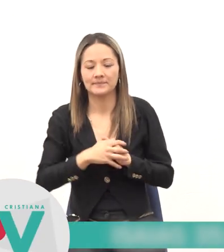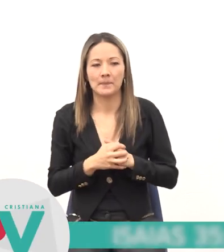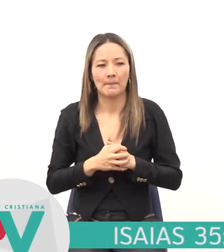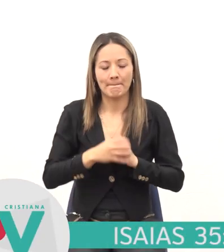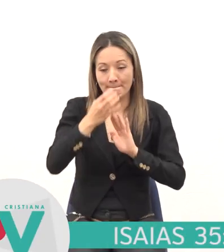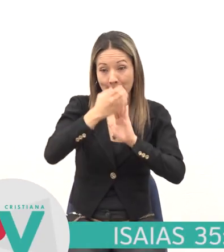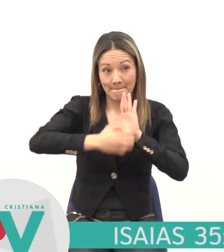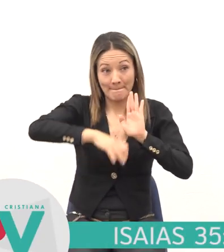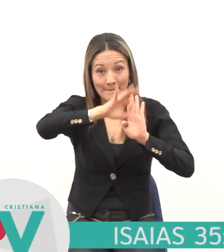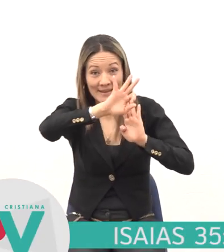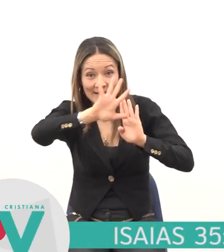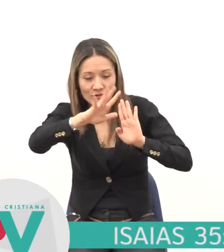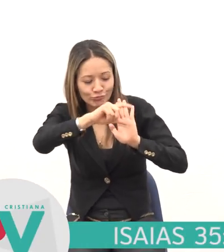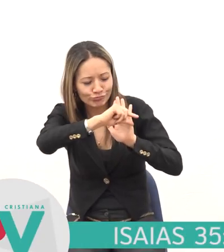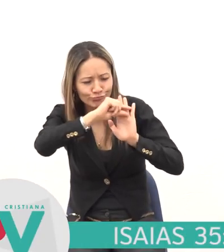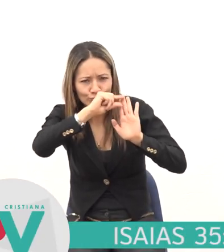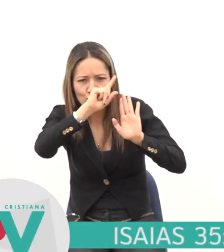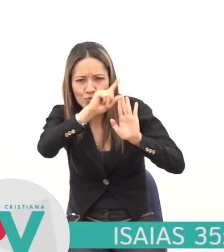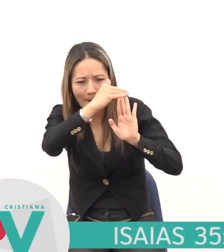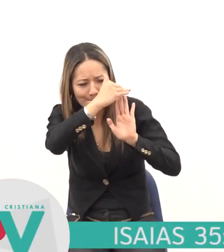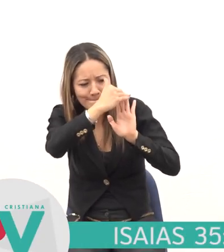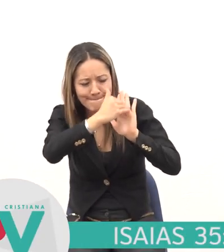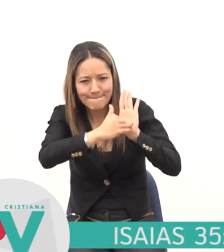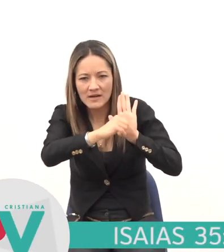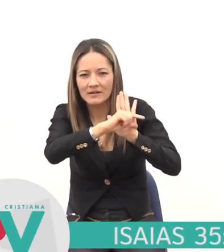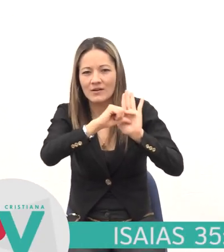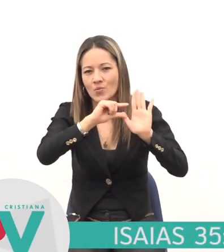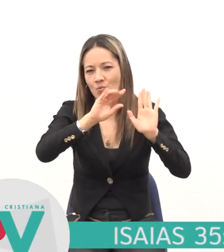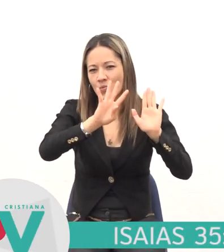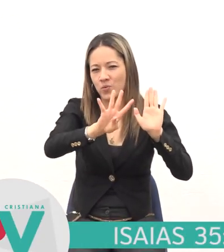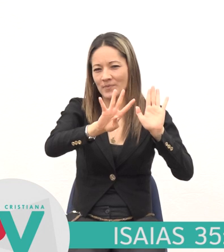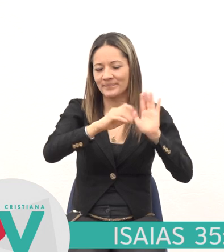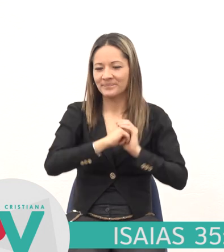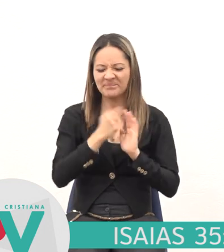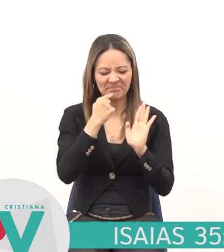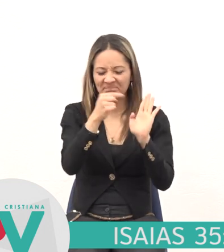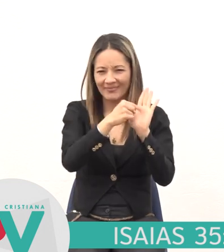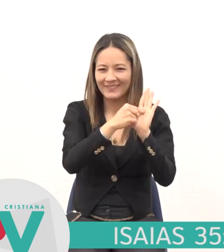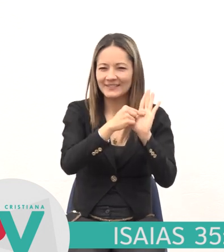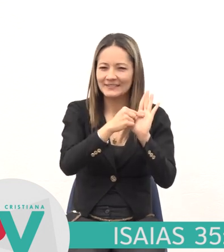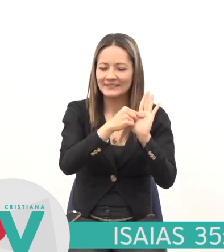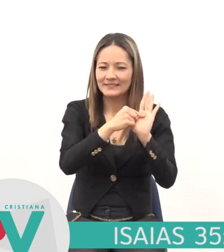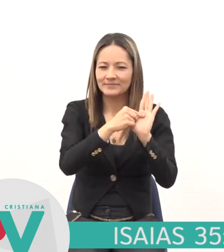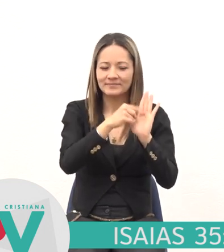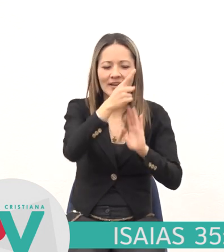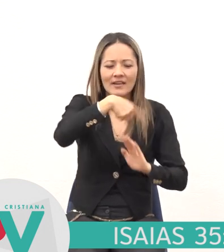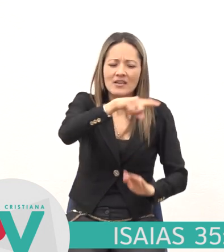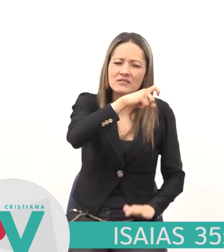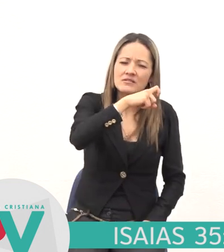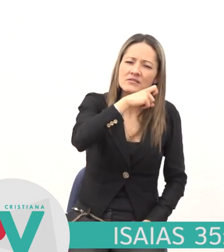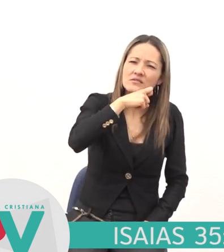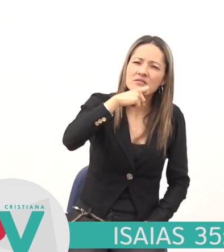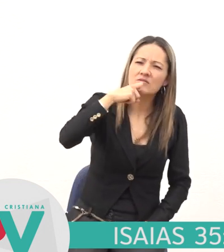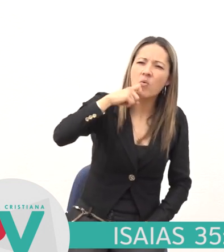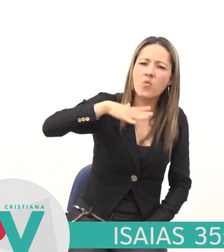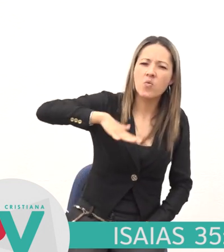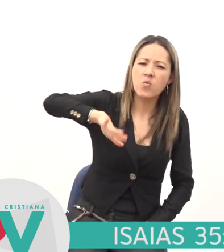35 Del 1 Al 4 Se alegranar El desierto Y la soledad El yermo Se gozará Y